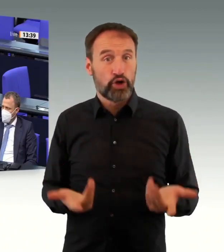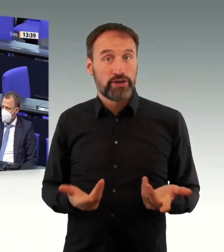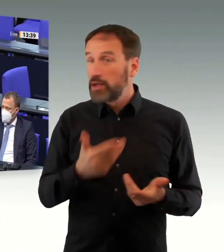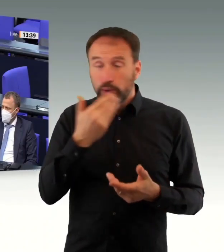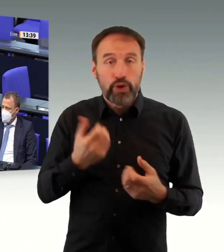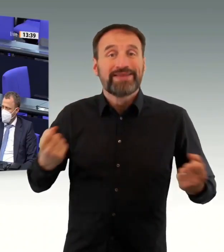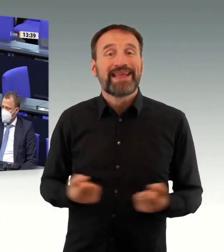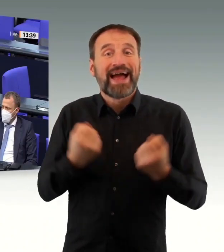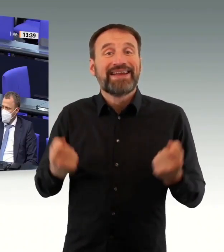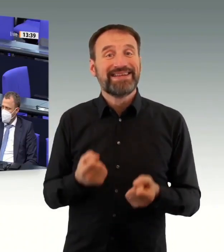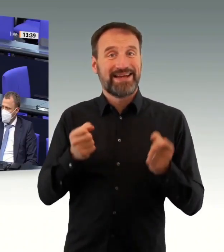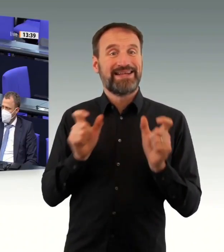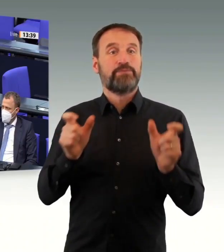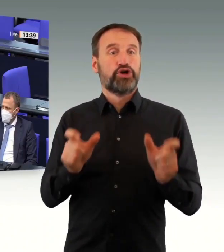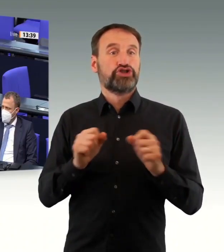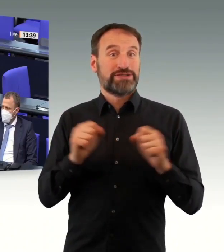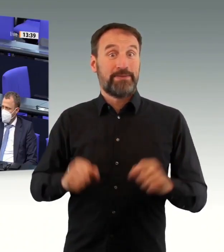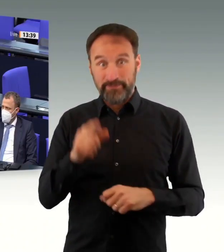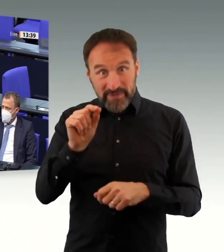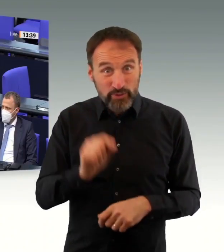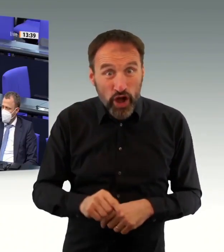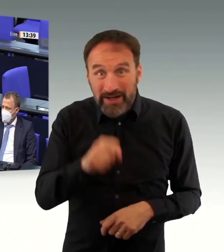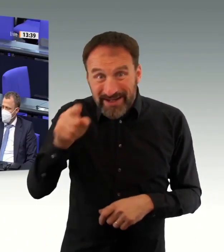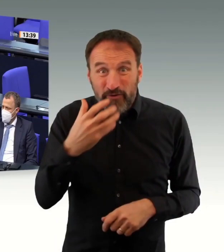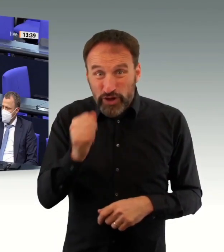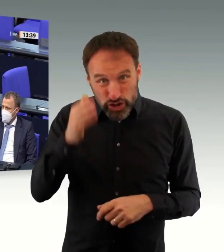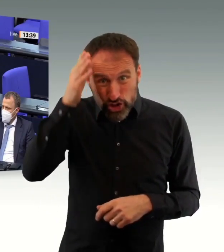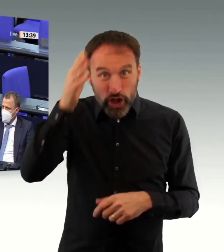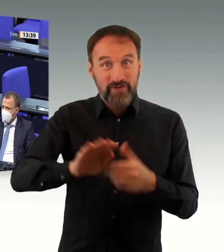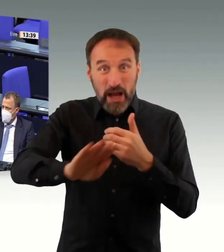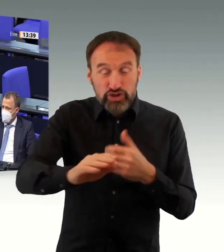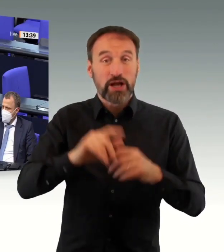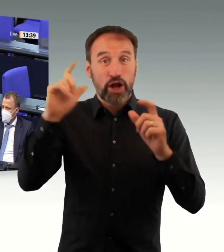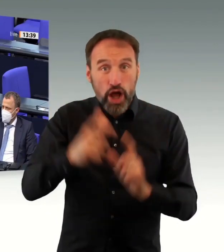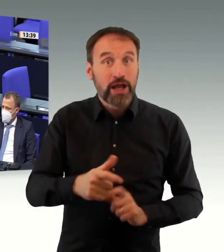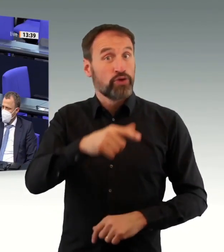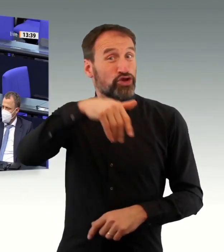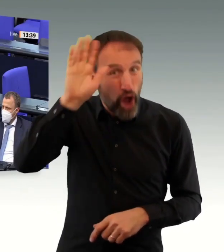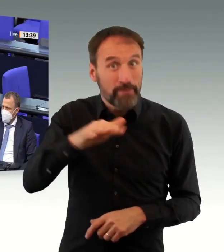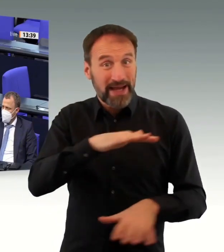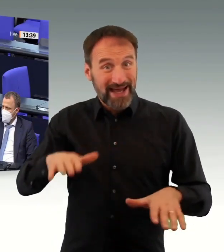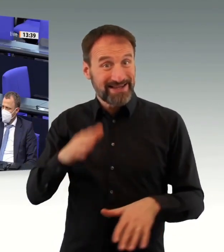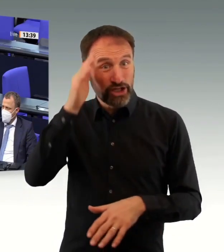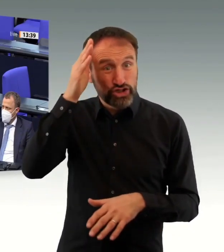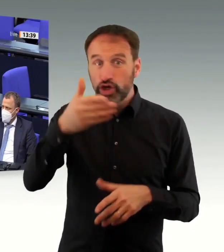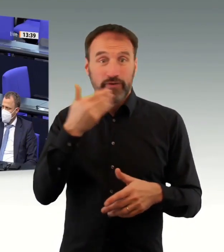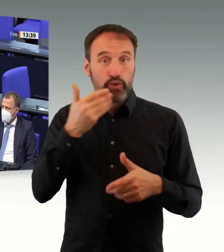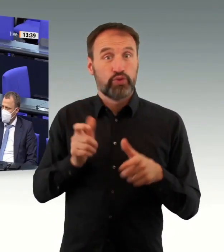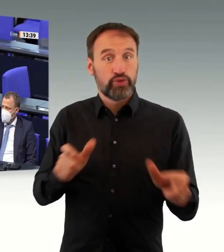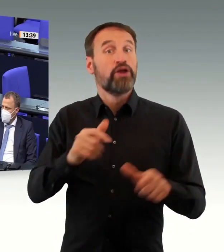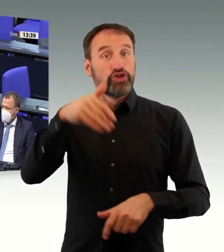kommt. Das habe ich gesagt, und ich habe gesagt, wir müssen möglicherweise darauf reagieren können. Was ich wirklich außerordentlich